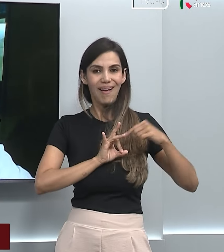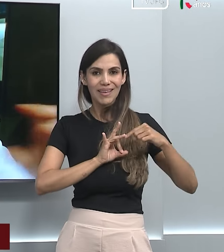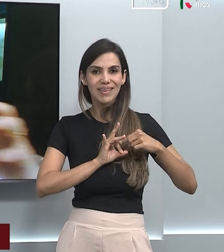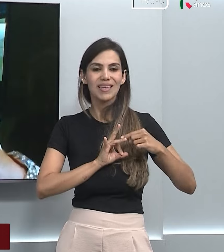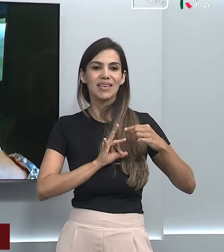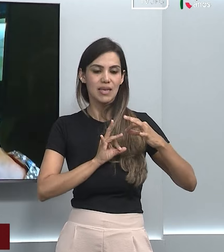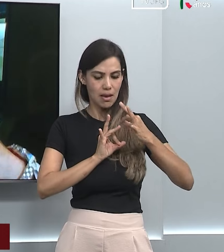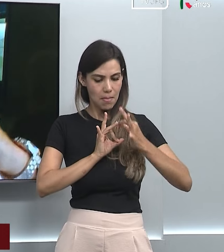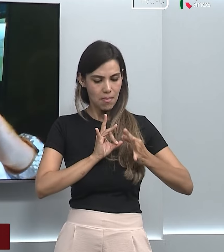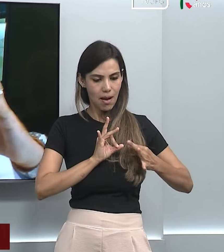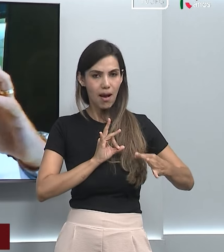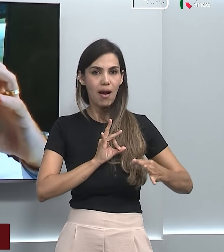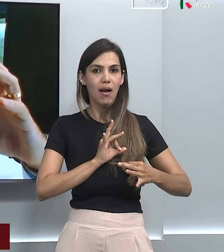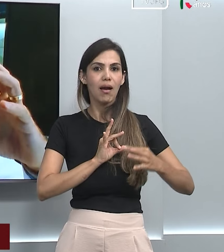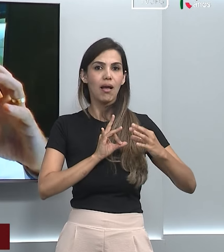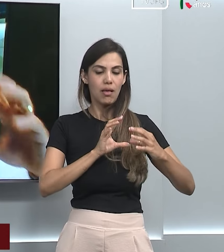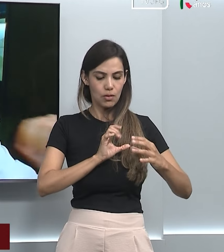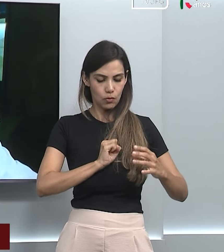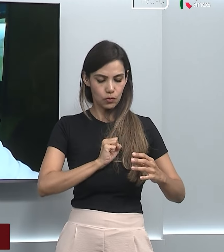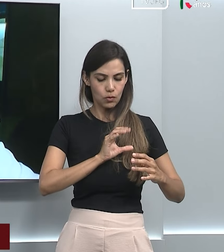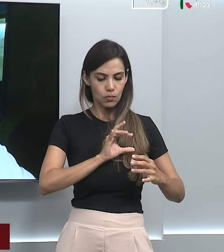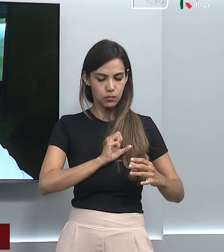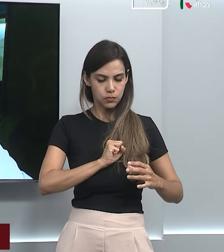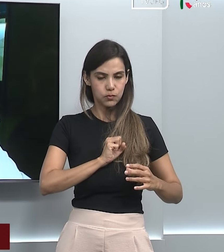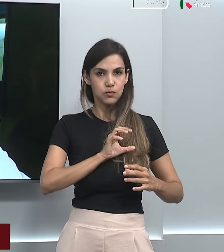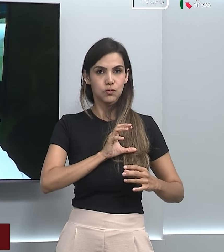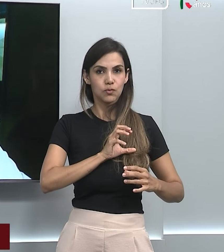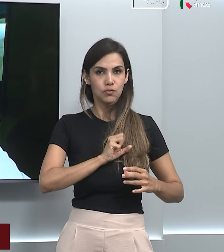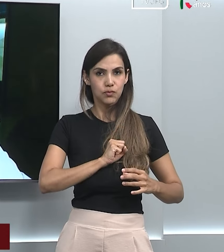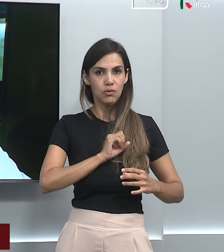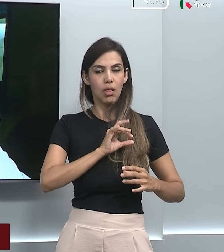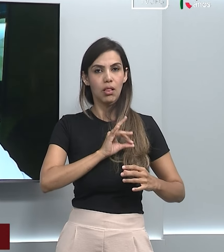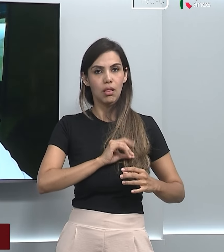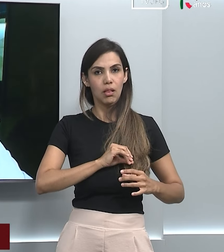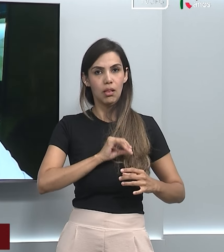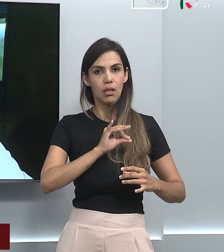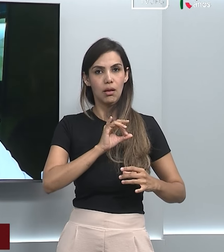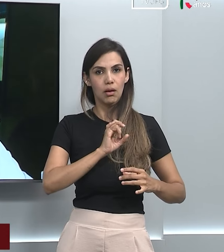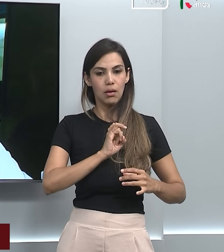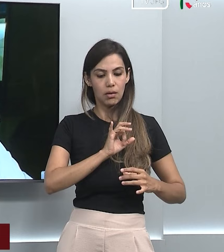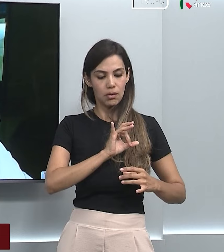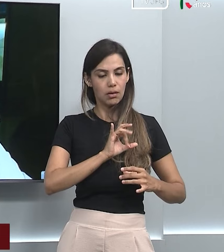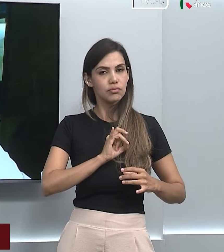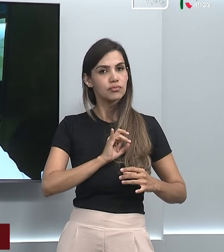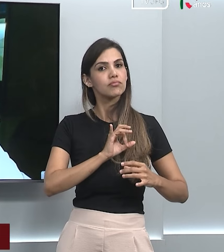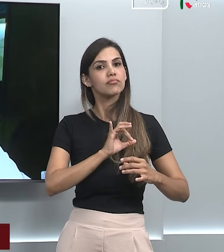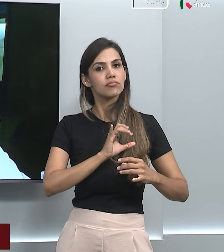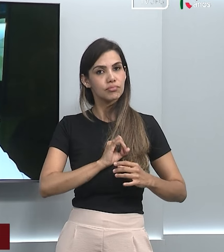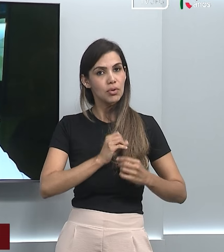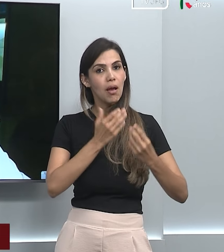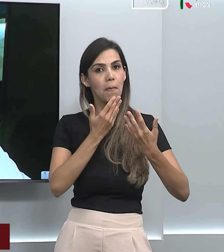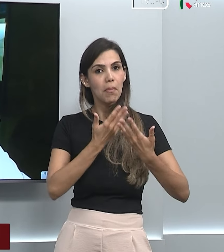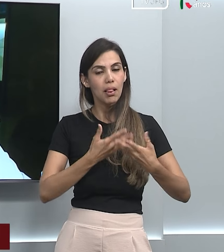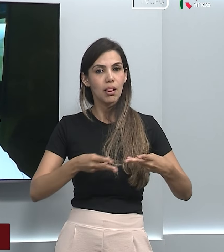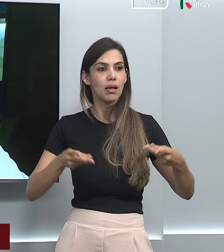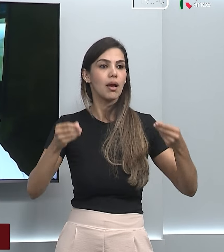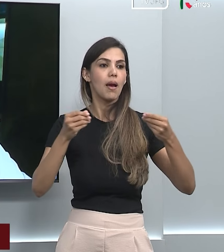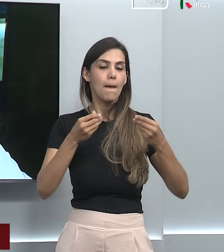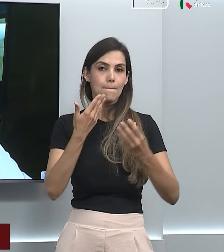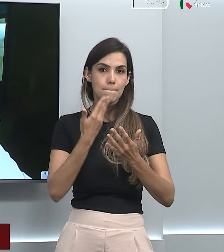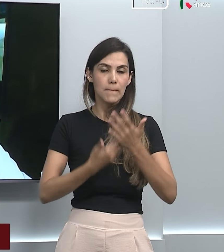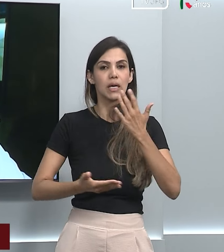perde o relaxamento. E isso tem alguns exames específicos do ecocardiograma, como um padrão strain,